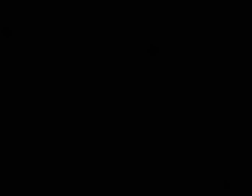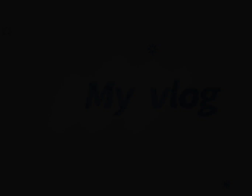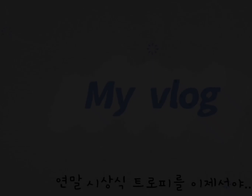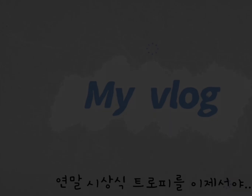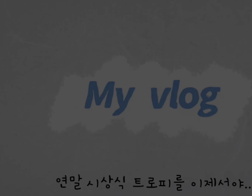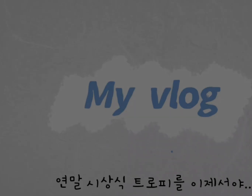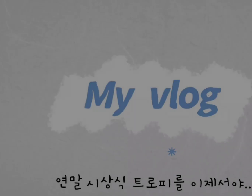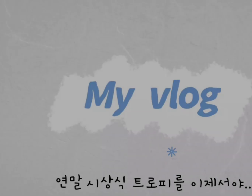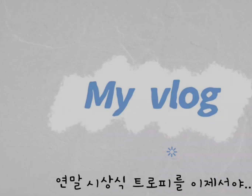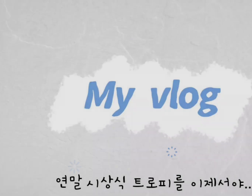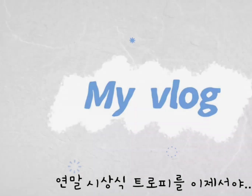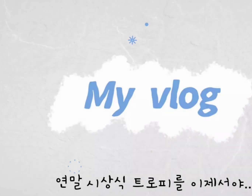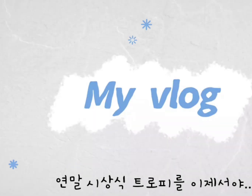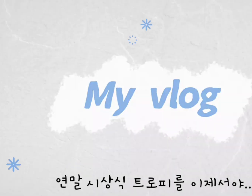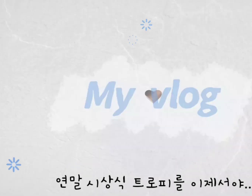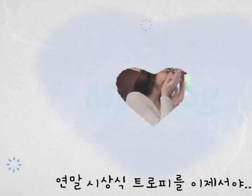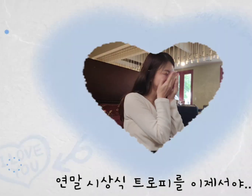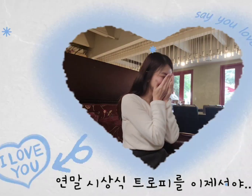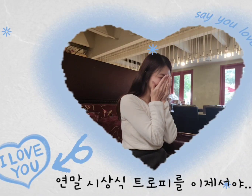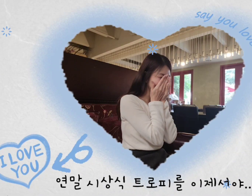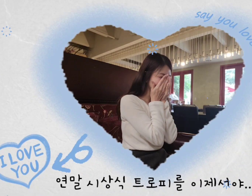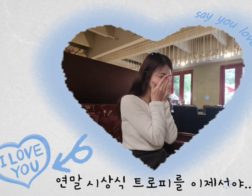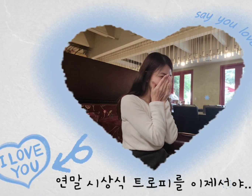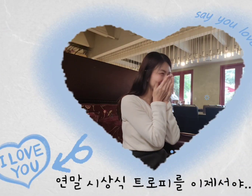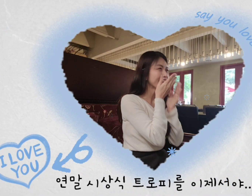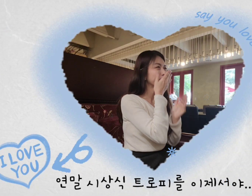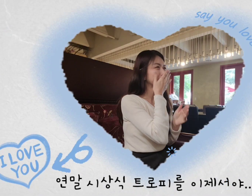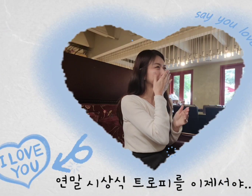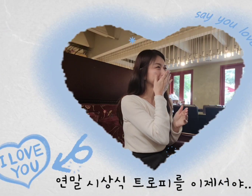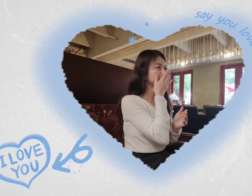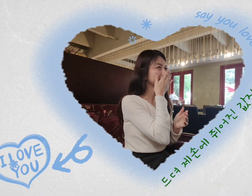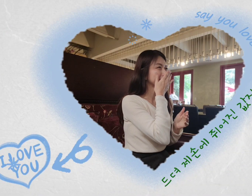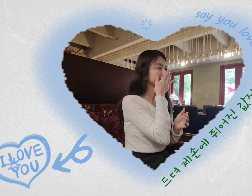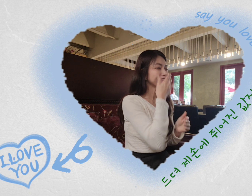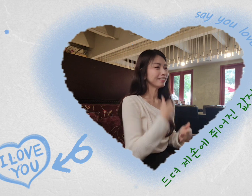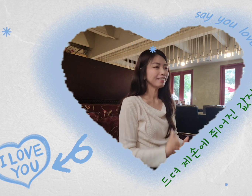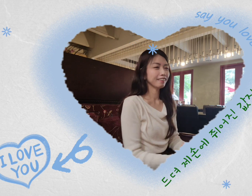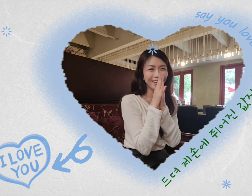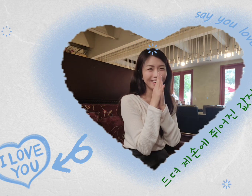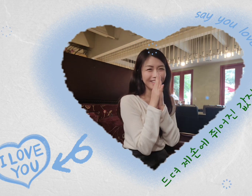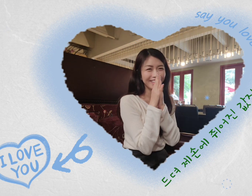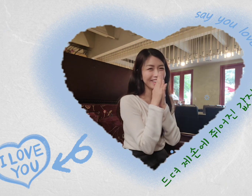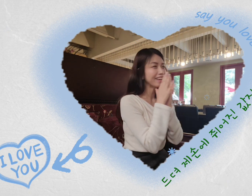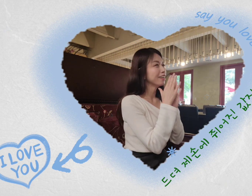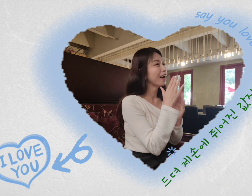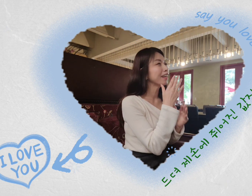연말이 지났는데 뒤늦게 상례를 받는 거야 너 이거 진짜 값진 상이야 일찍 올렸어 아니지요 한